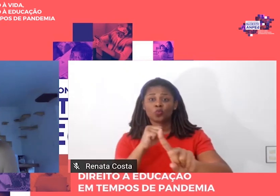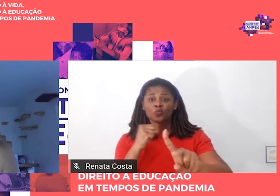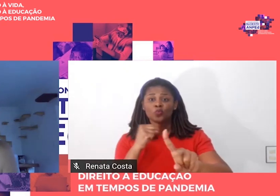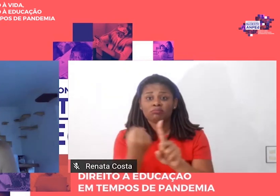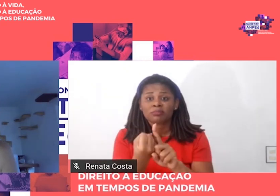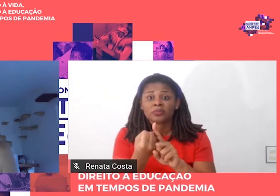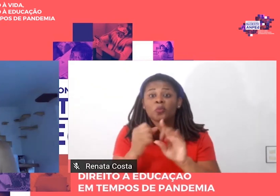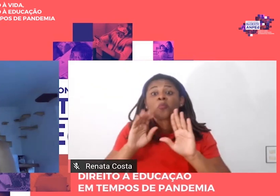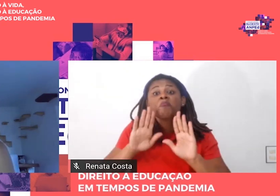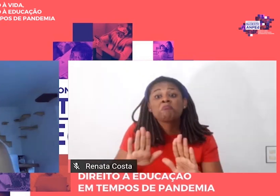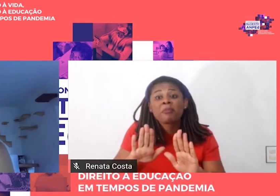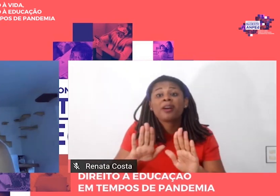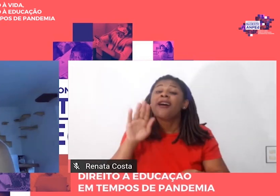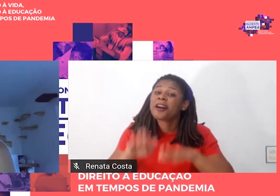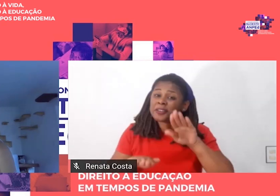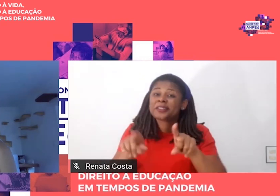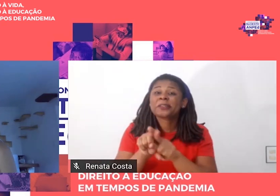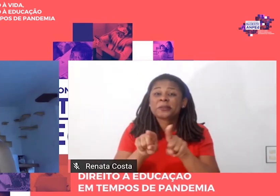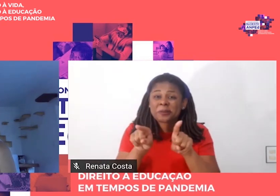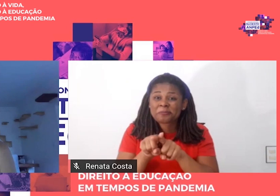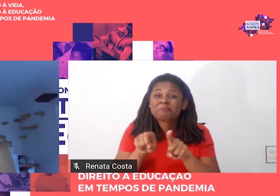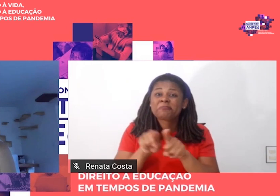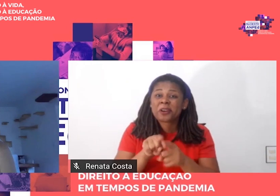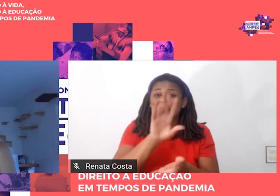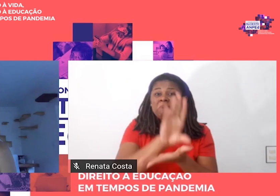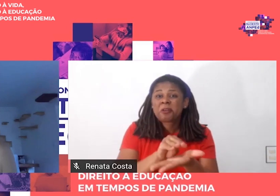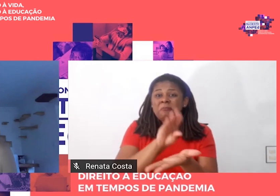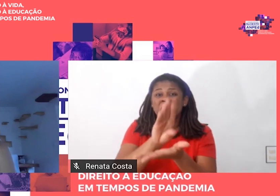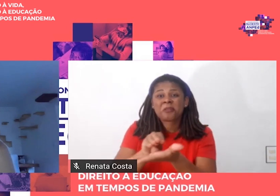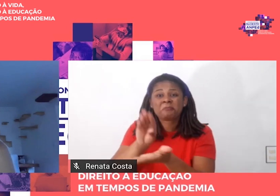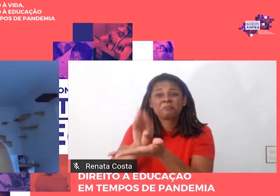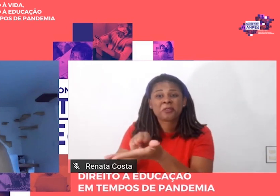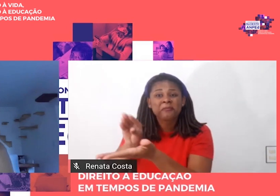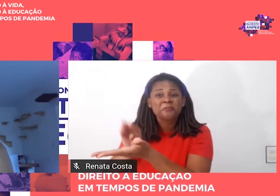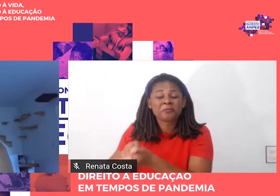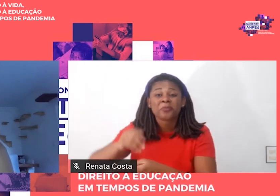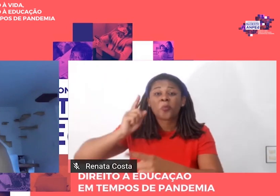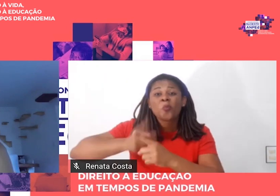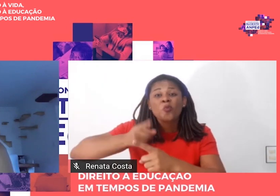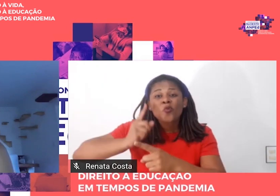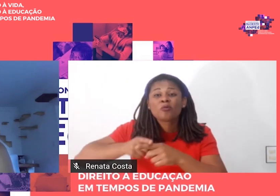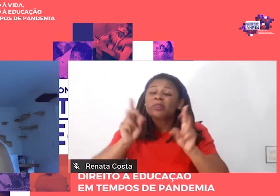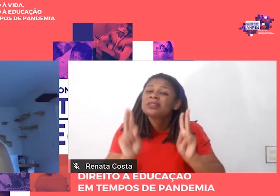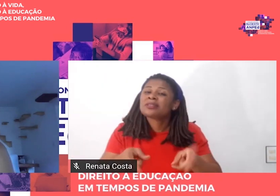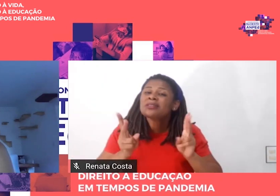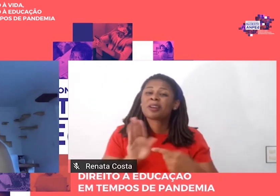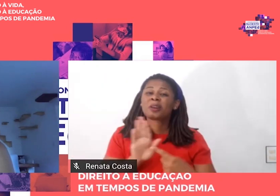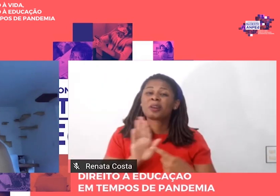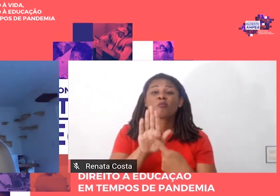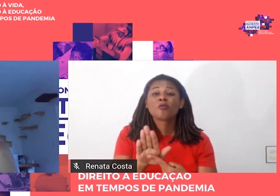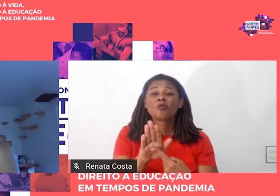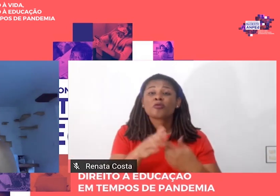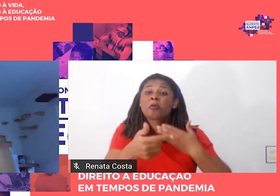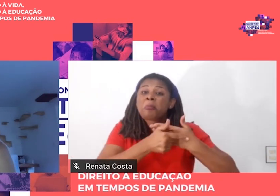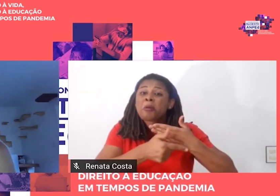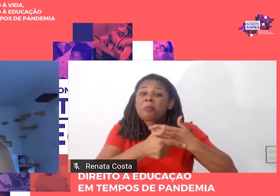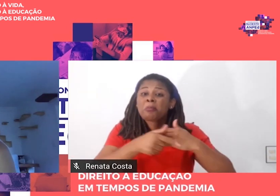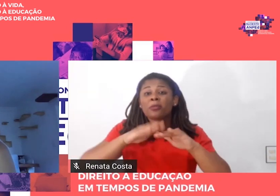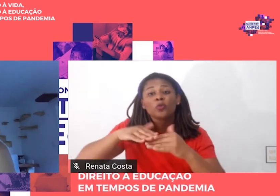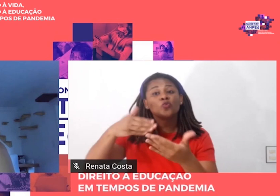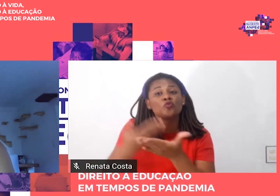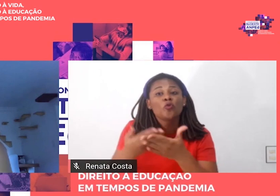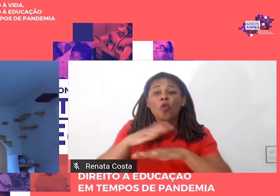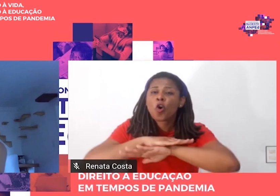reprodutivistas, uma vez que sempre concluem que a função própria da escola consiste na